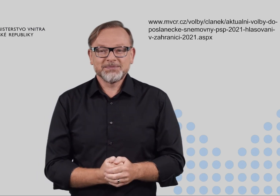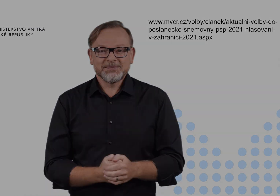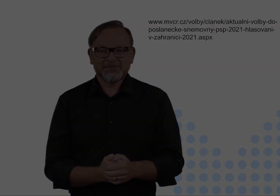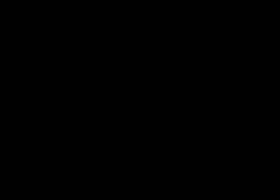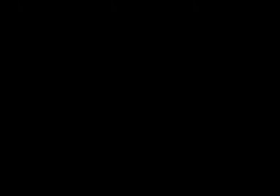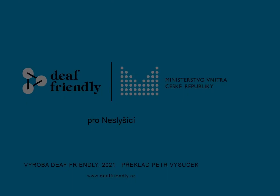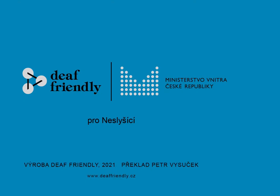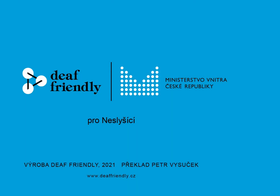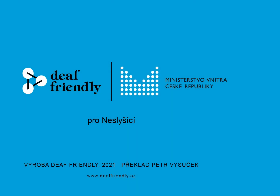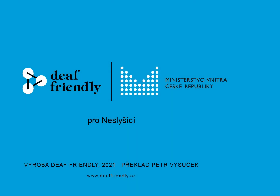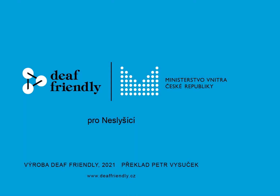Hlasovat